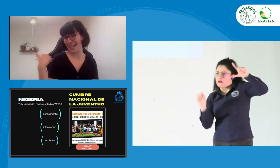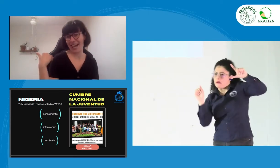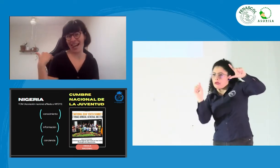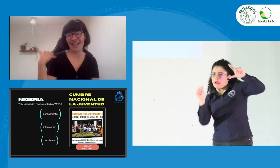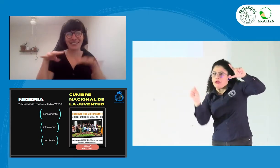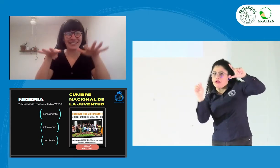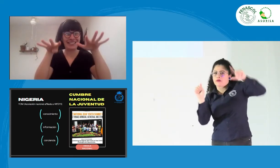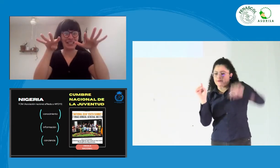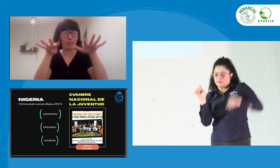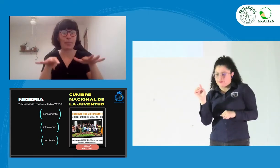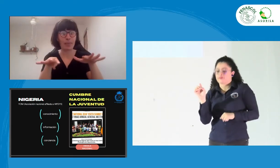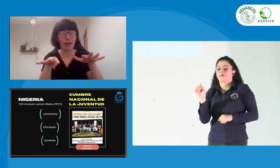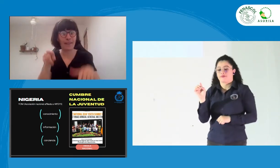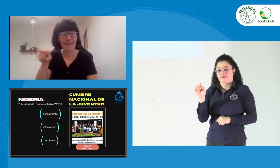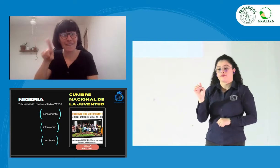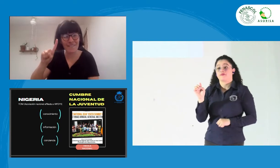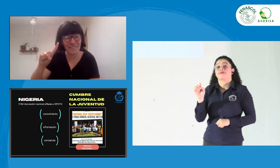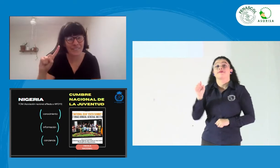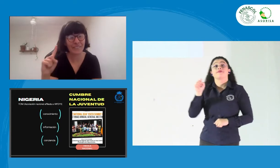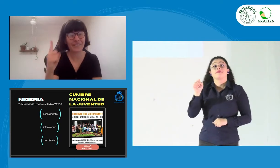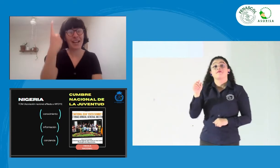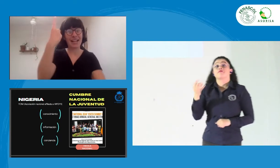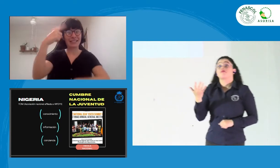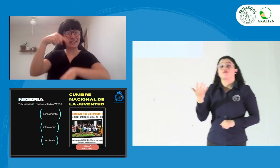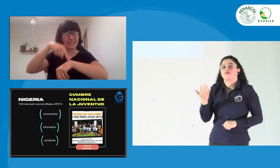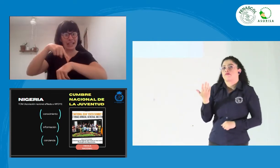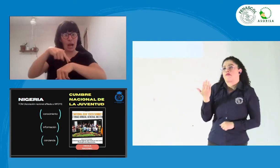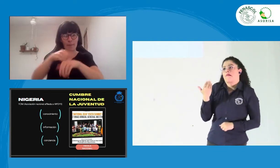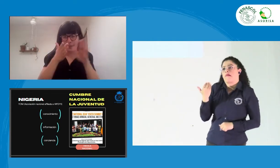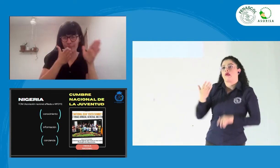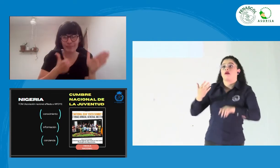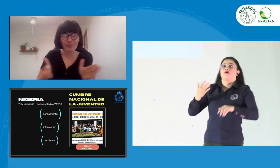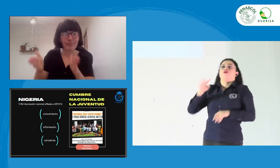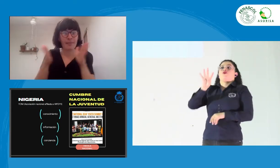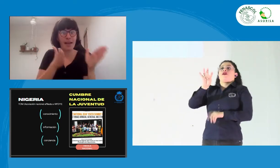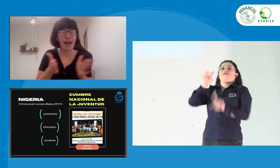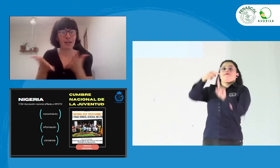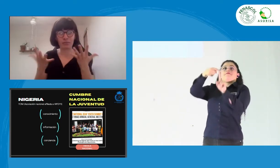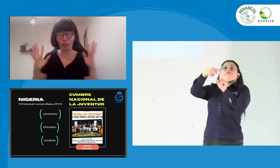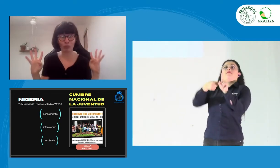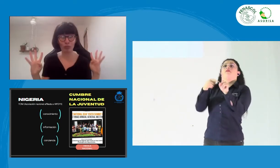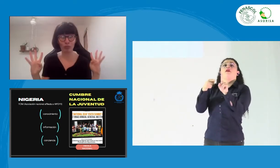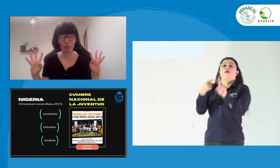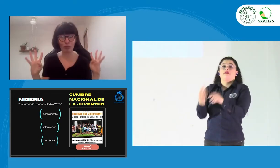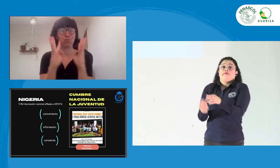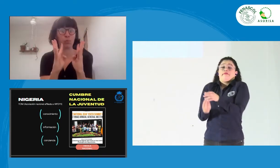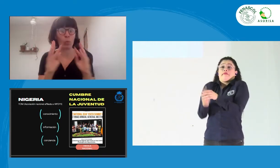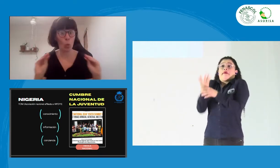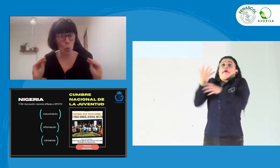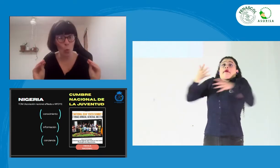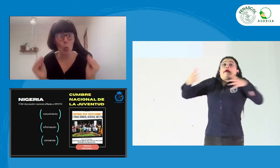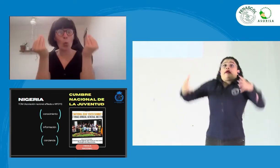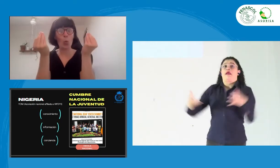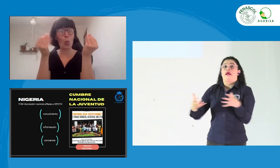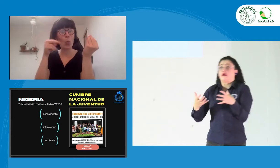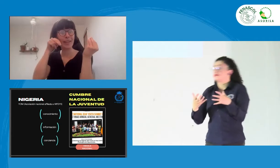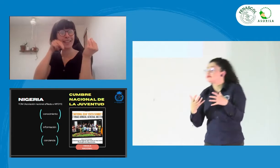Es del África subsahariana y que encontramos nosotros allí. Ellos llevaron a cabo la primera cumbre